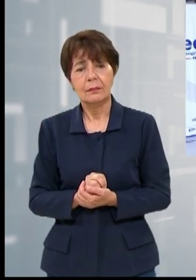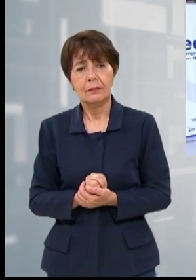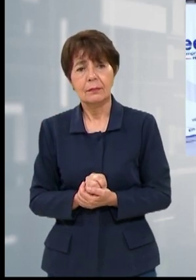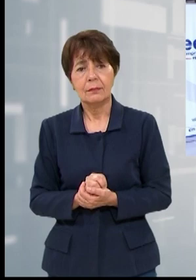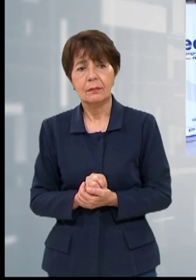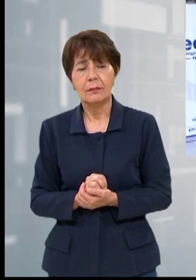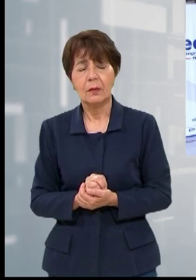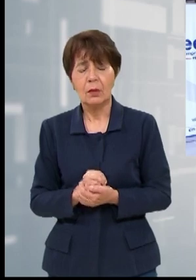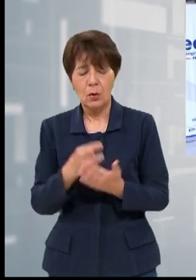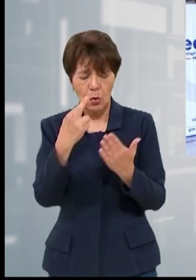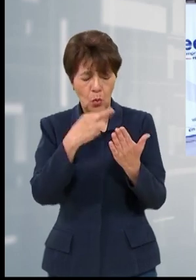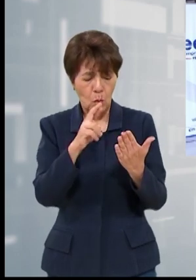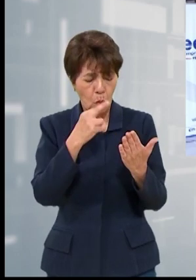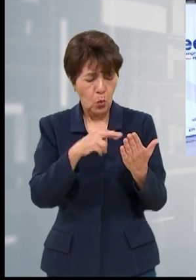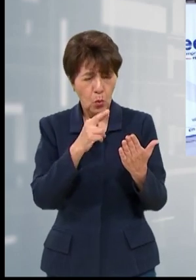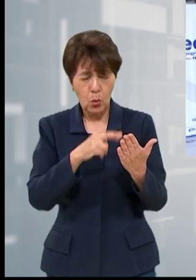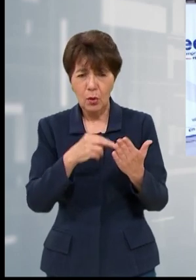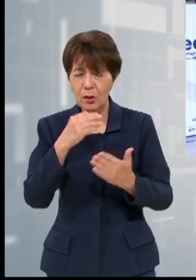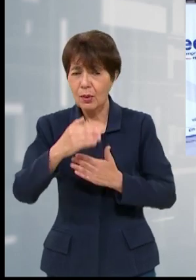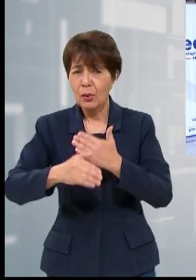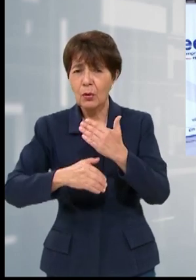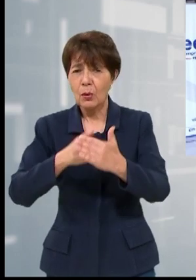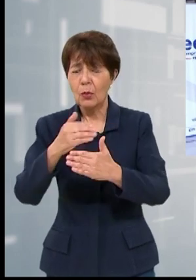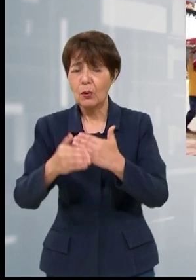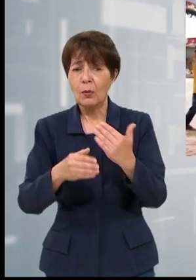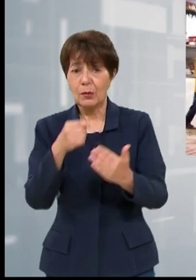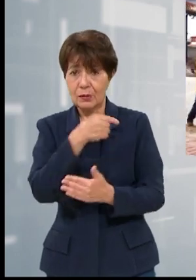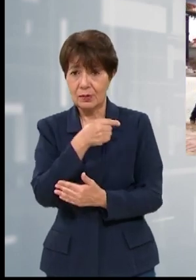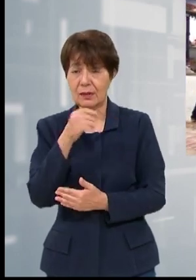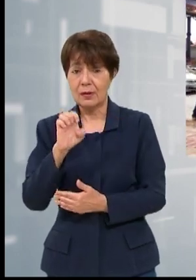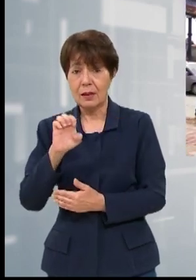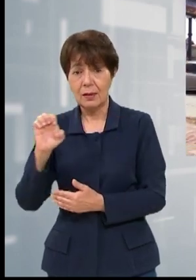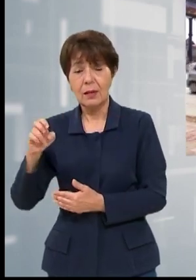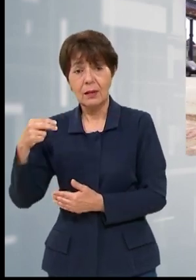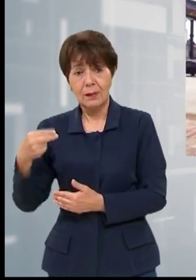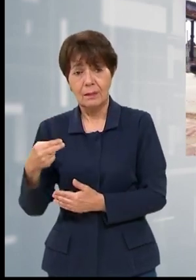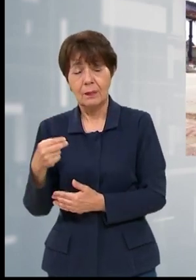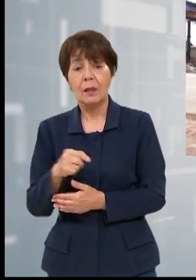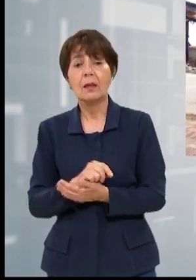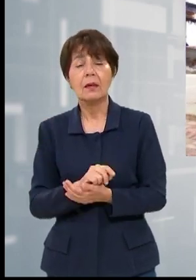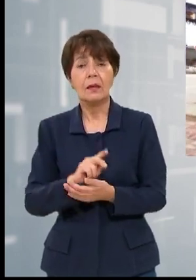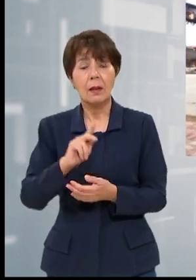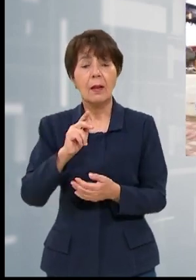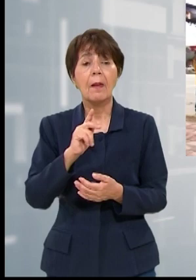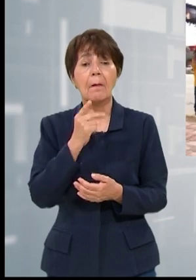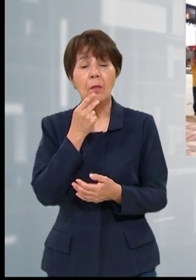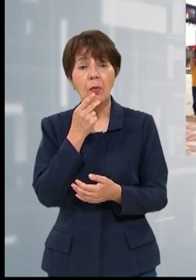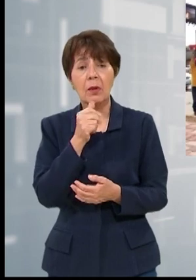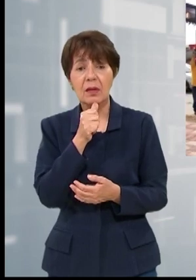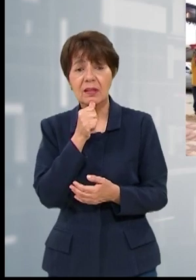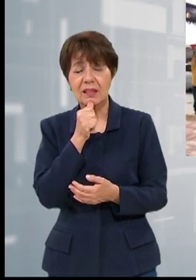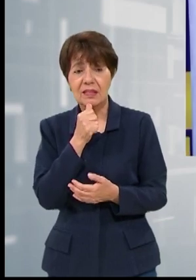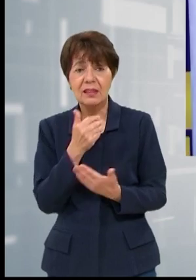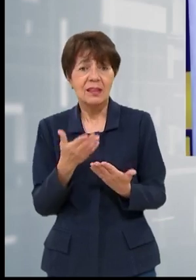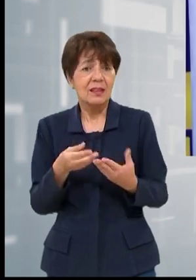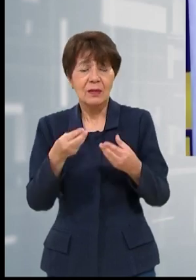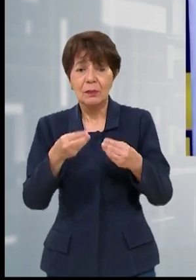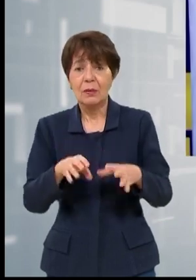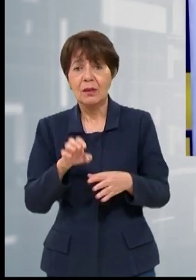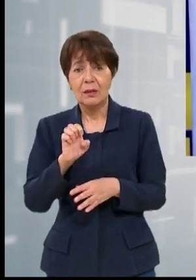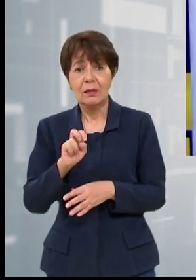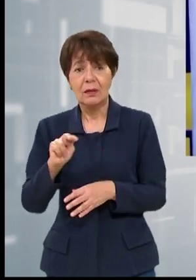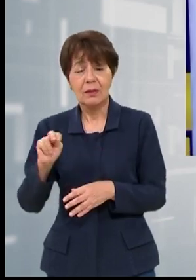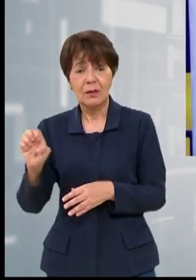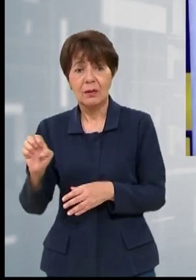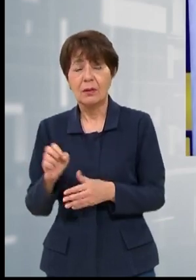Tras una revisión del proceso de licitación de la adjudicación del contrato de alianzas público-privada que buscaba la recuperación de las pérdidas del ENE, de